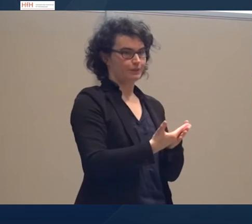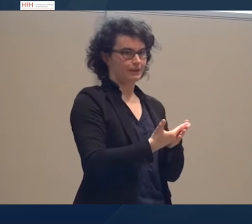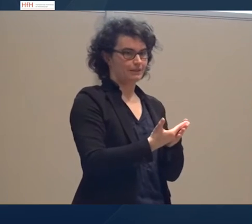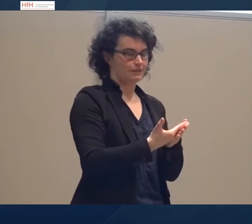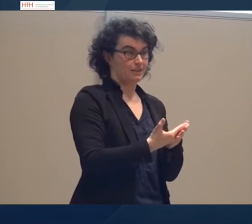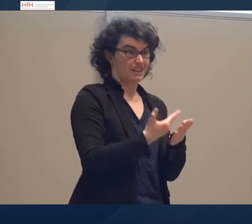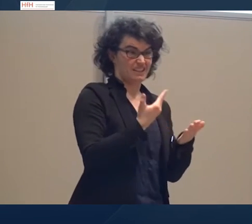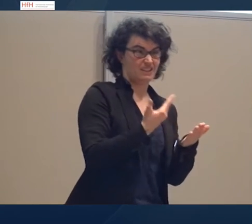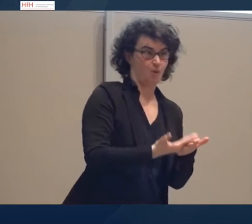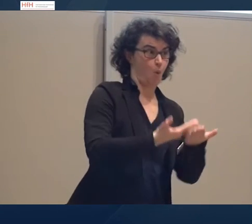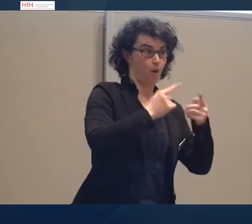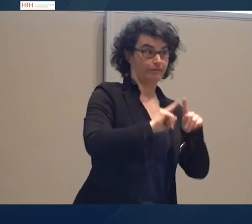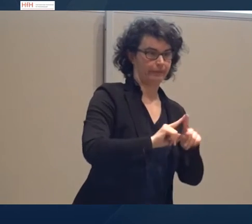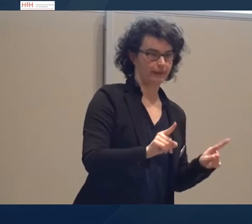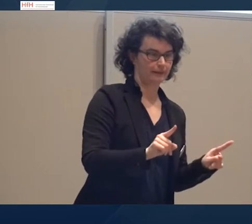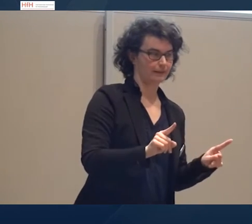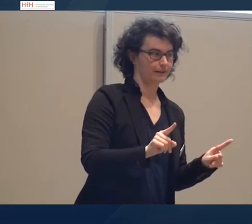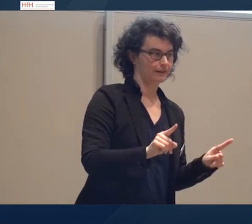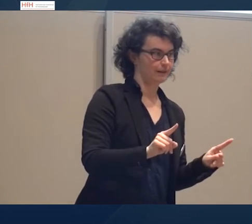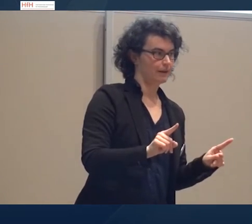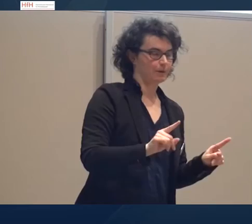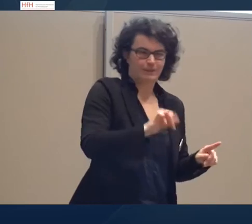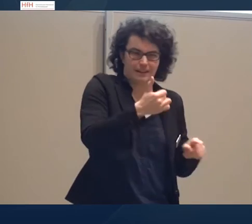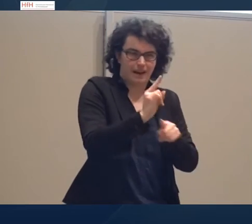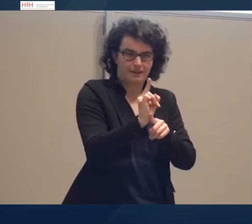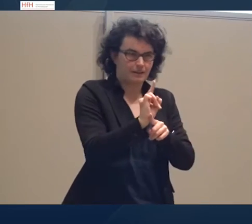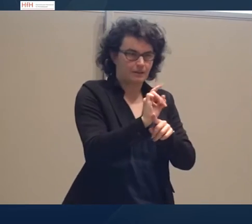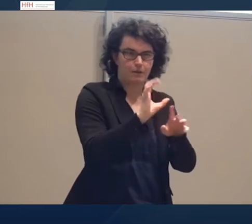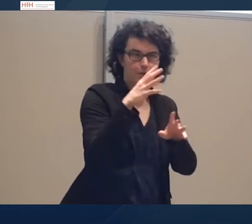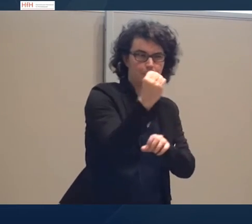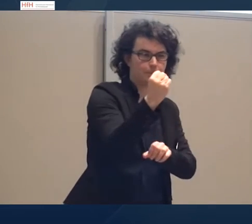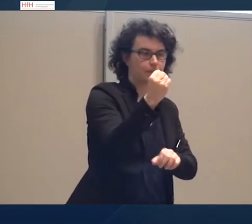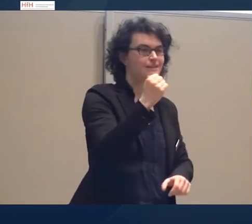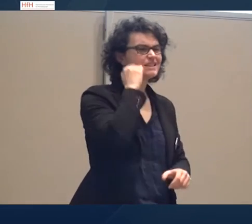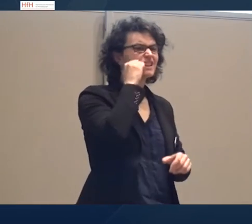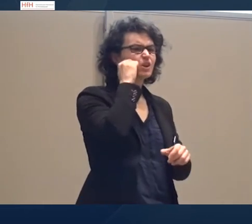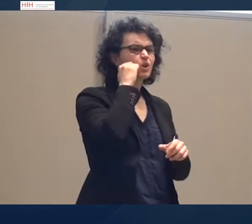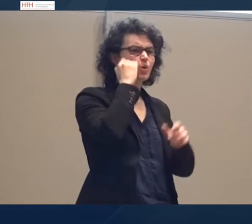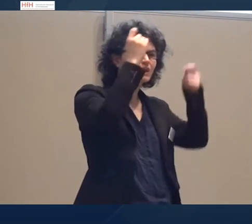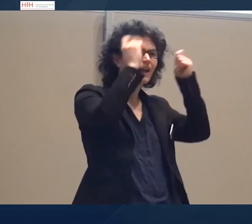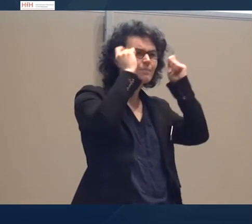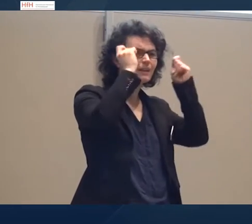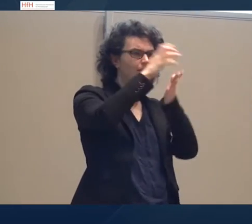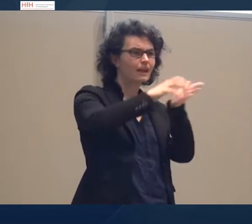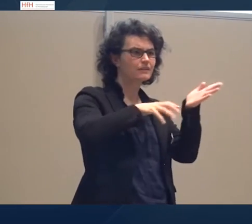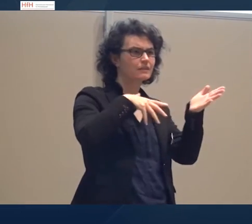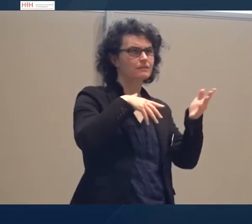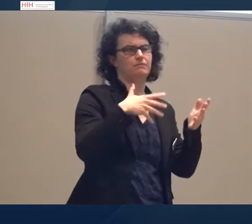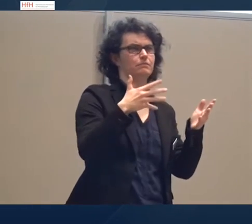sein sollen. Sie haben innerhalb von einer Sekunde sofort gesehen, dieser rotkippchen Text stimmt überhaupt nicht. Also nein, kein